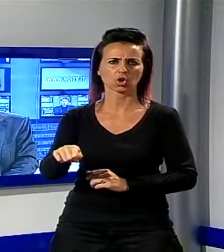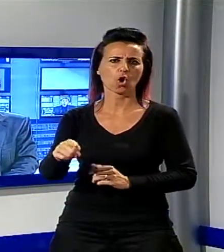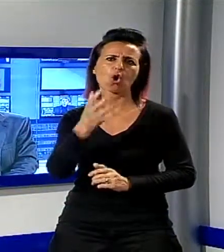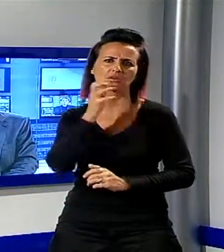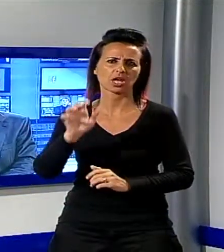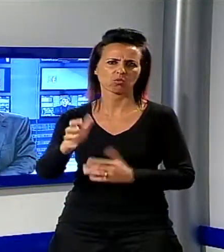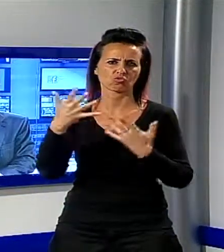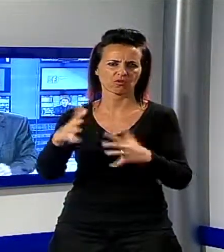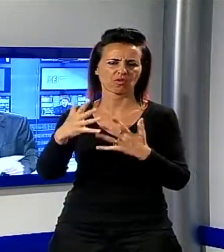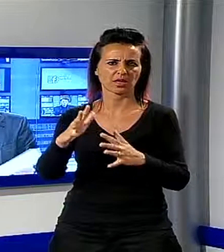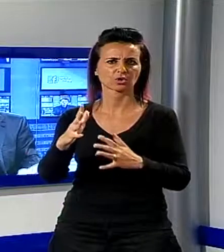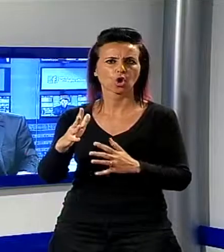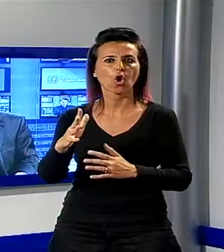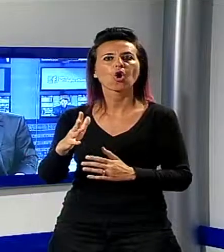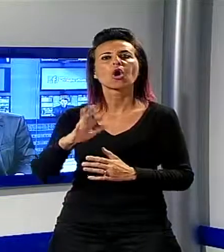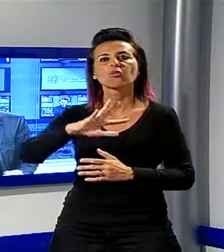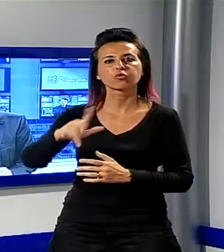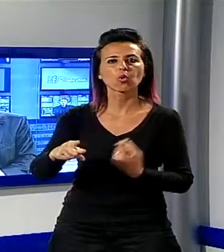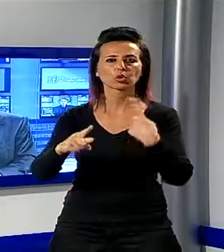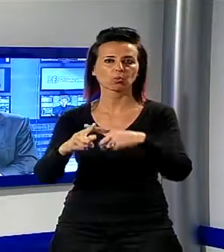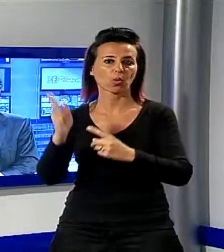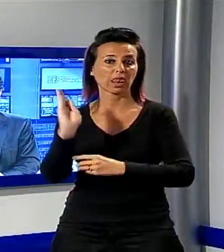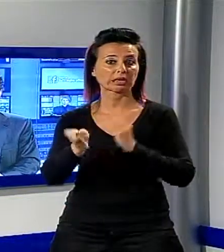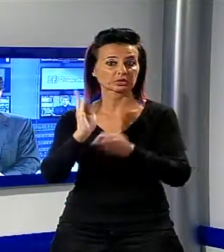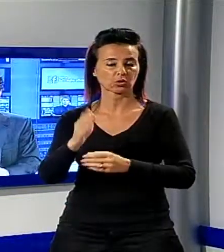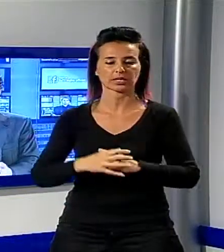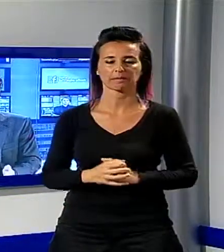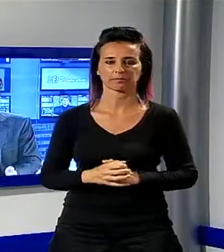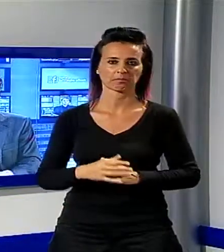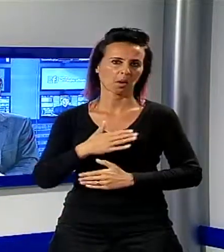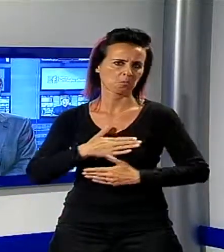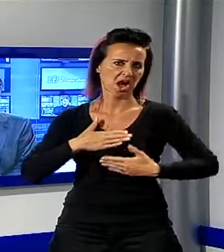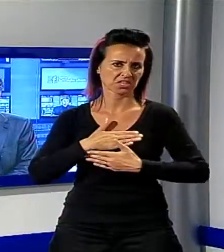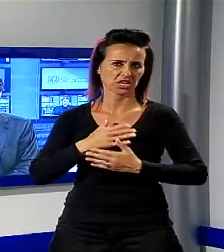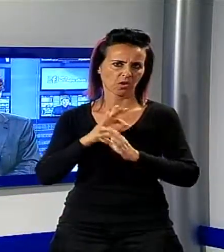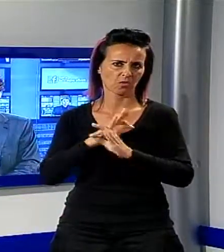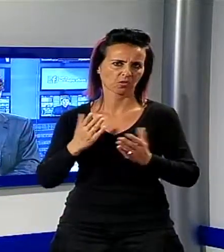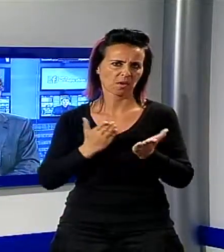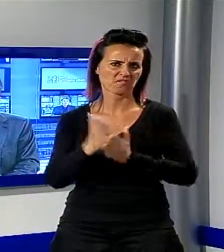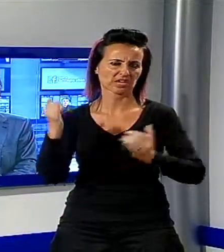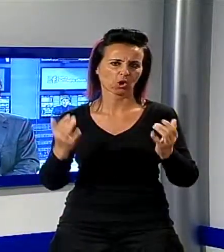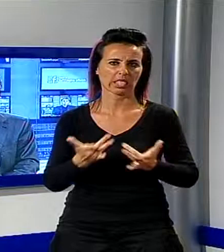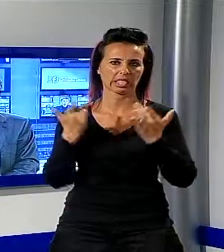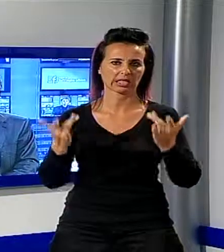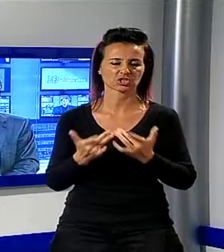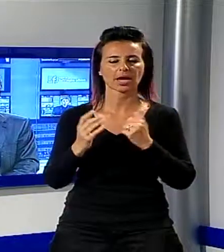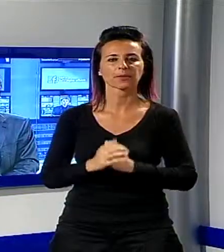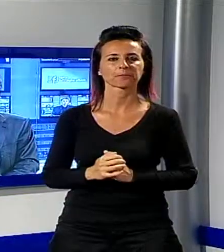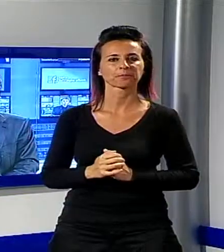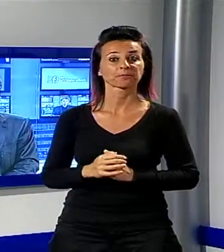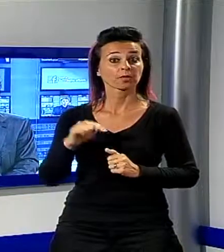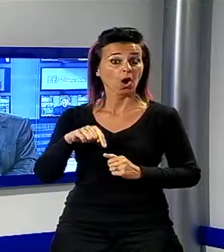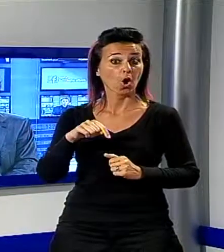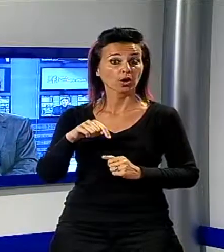riportato, per fortuna, solo lievi ferite. E adesso parliamo di politica. Ormai mancano pochissime ore al ballottaggio a